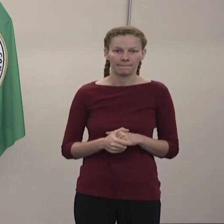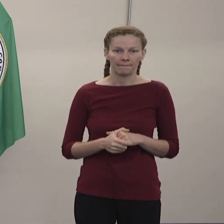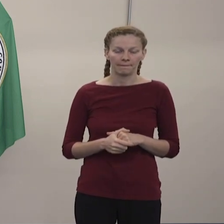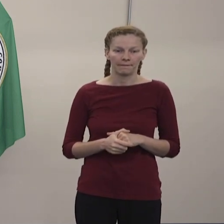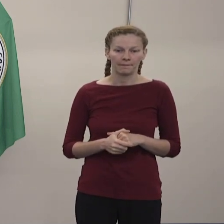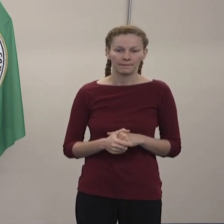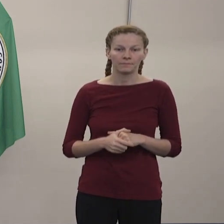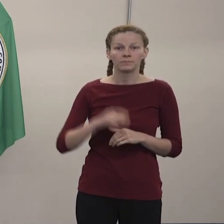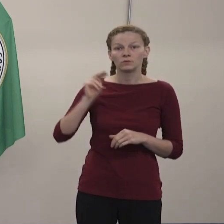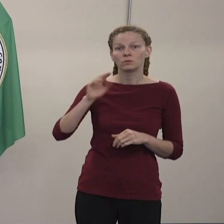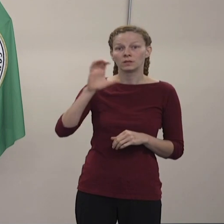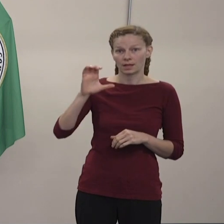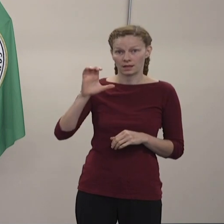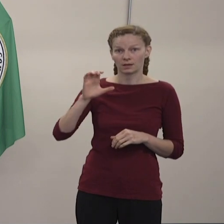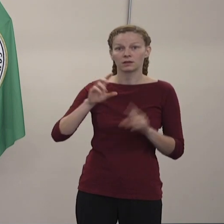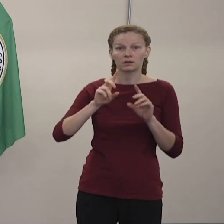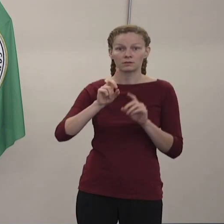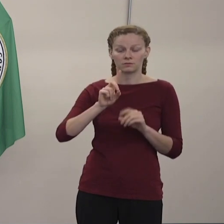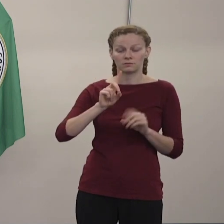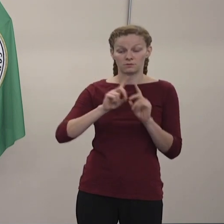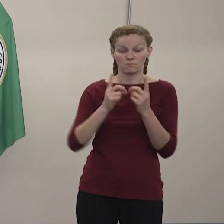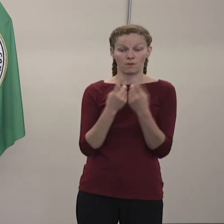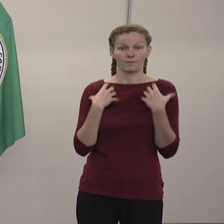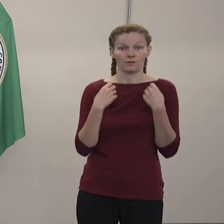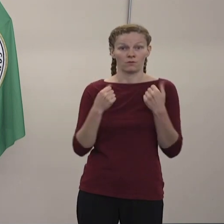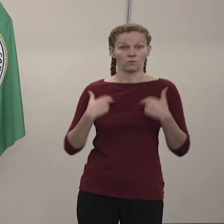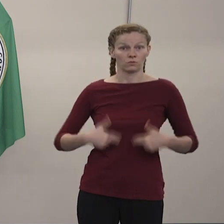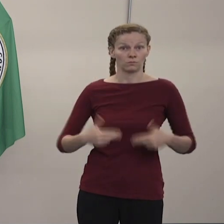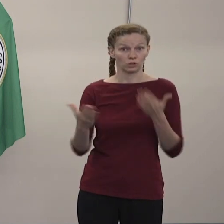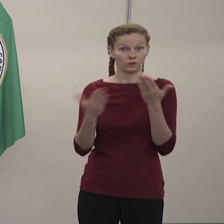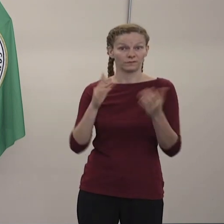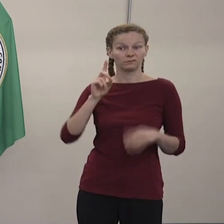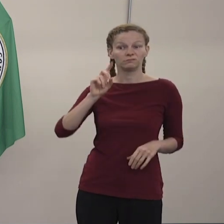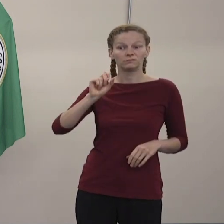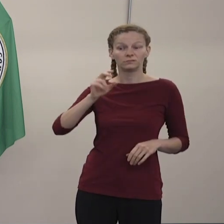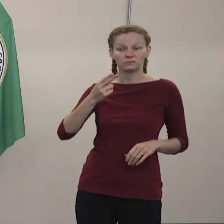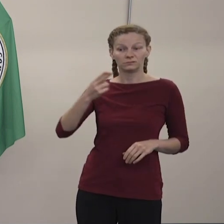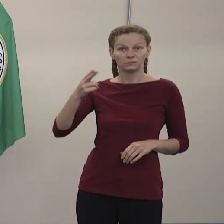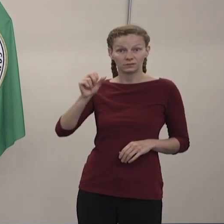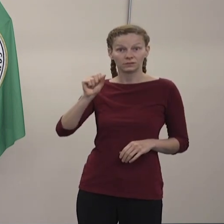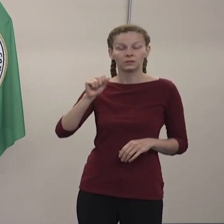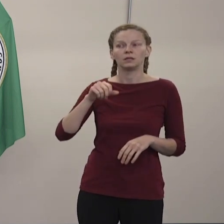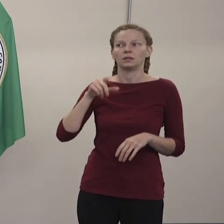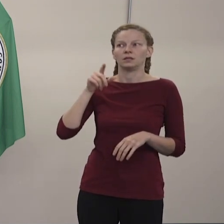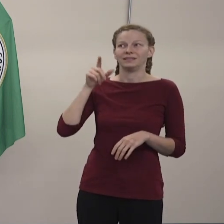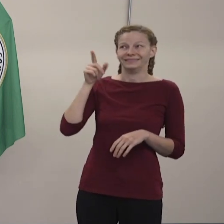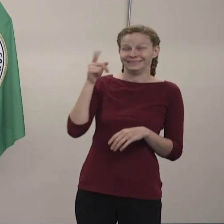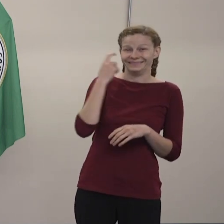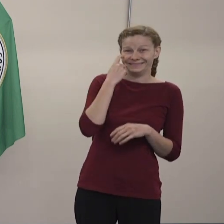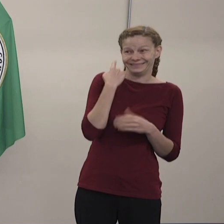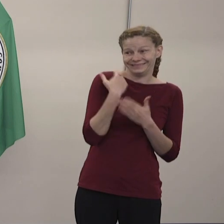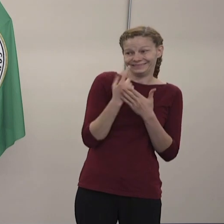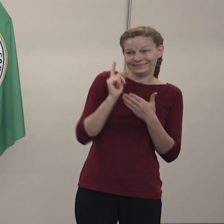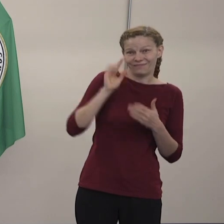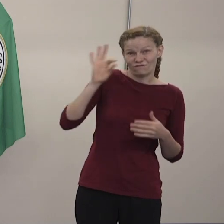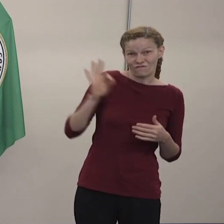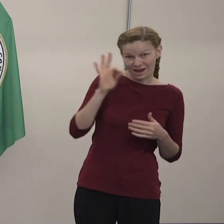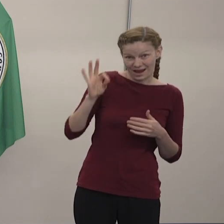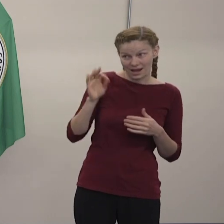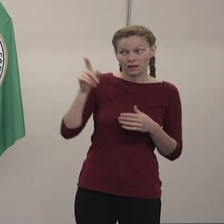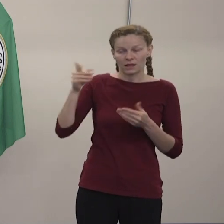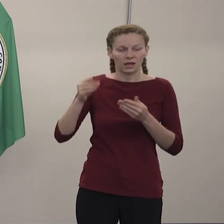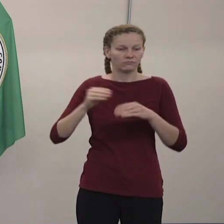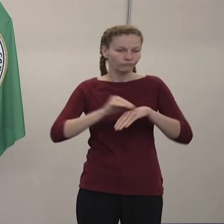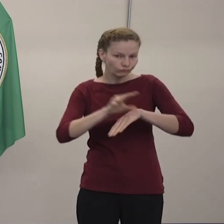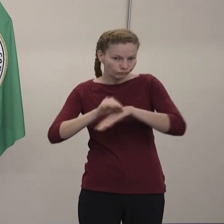El Departamento de Recursos Humanos del Norte el viernes dio unas nuevas pautas de quién se tendrían que hacer las